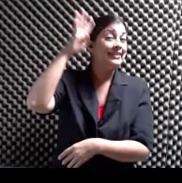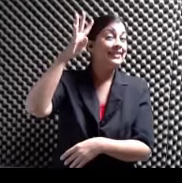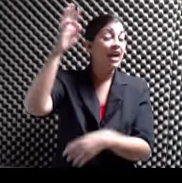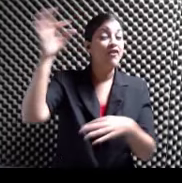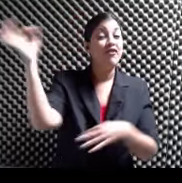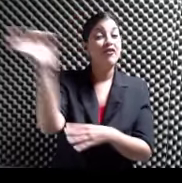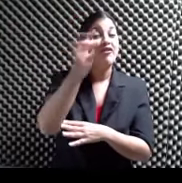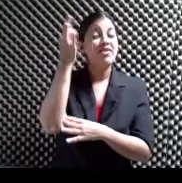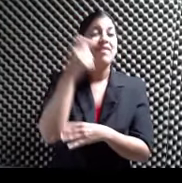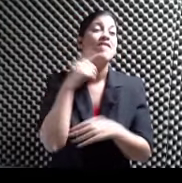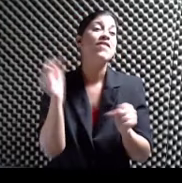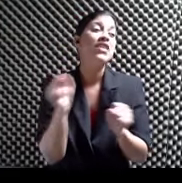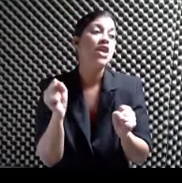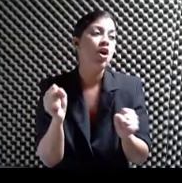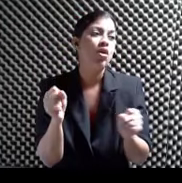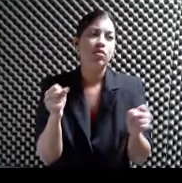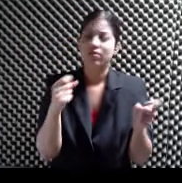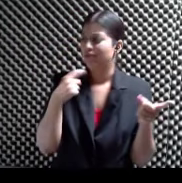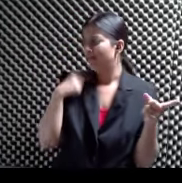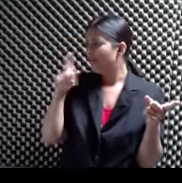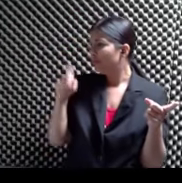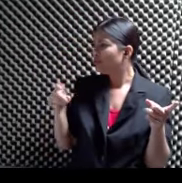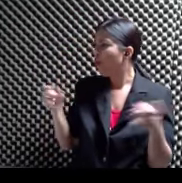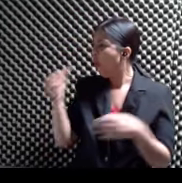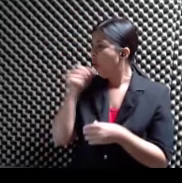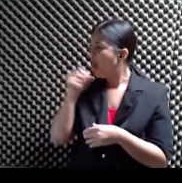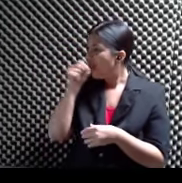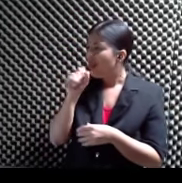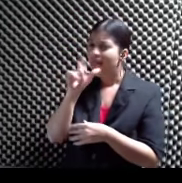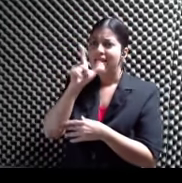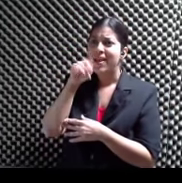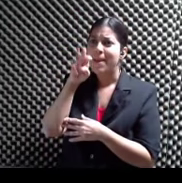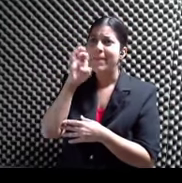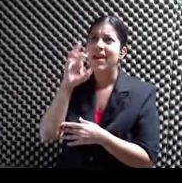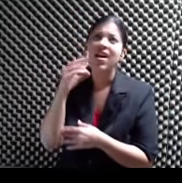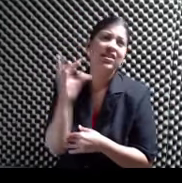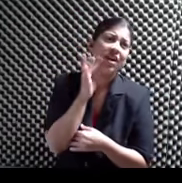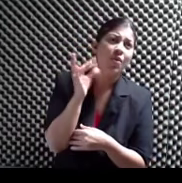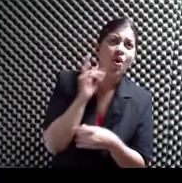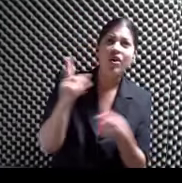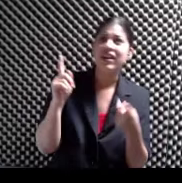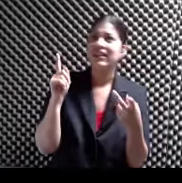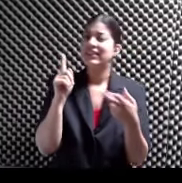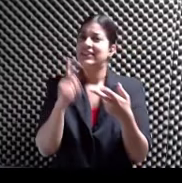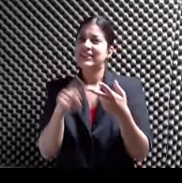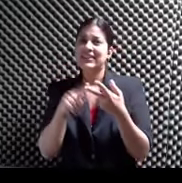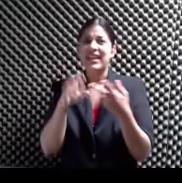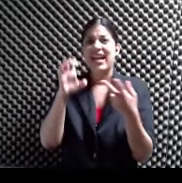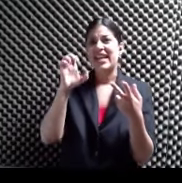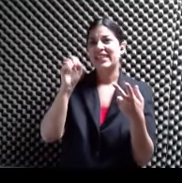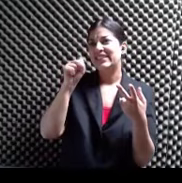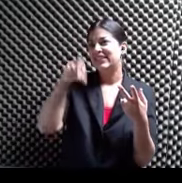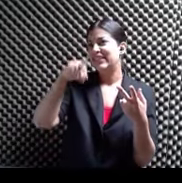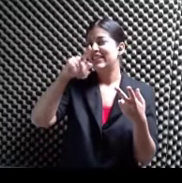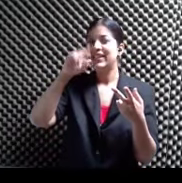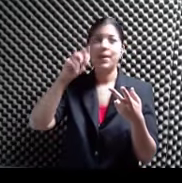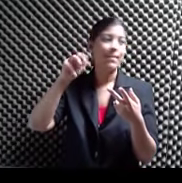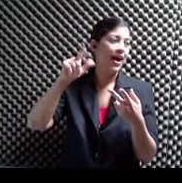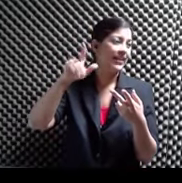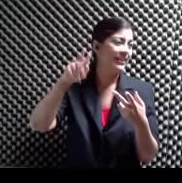José lo estaba preguntando Que si se come el Inver o helado No sé qué El Inver de todos los sabores Hay frío Miguel Casanova que nos acompaña hoy aquí Conocido como Pípolo